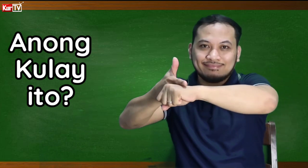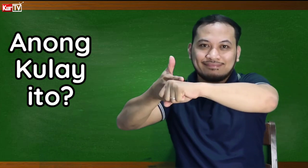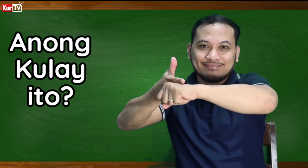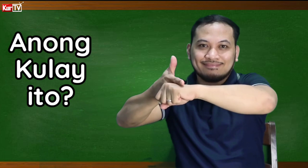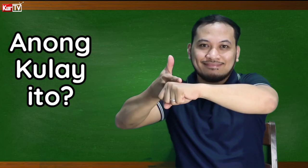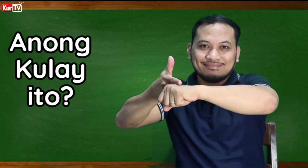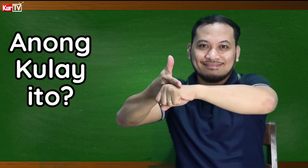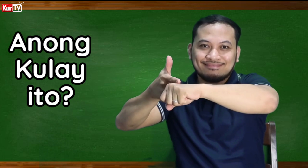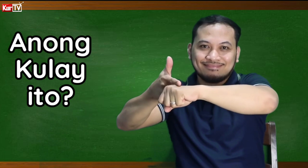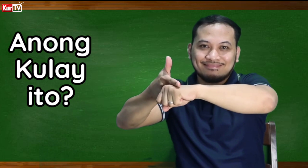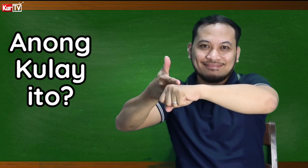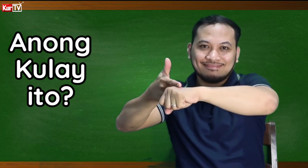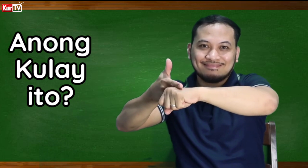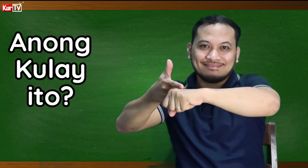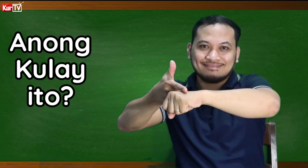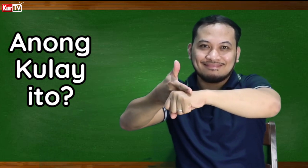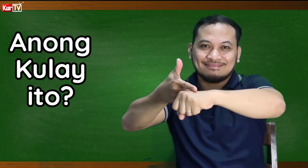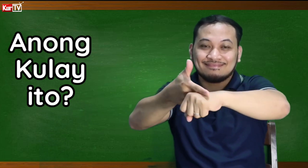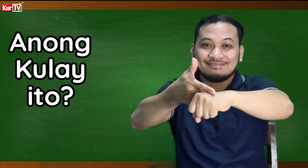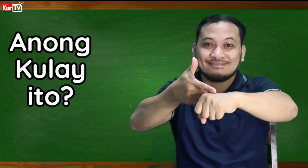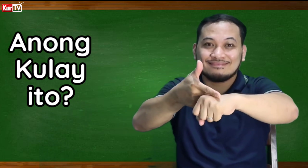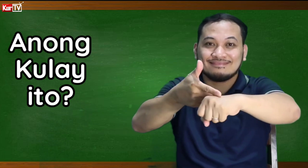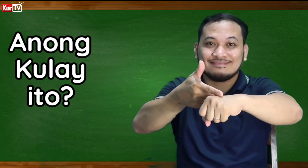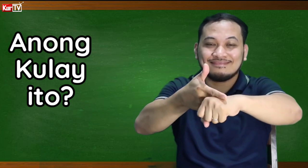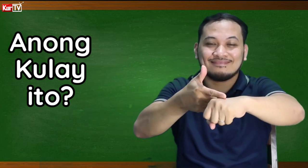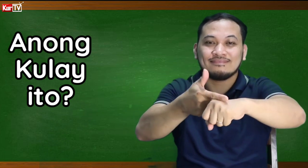so, ayan tapos akak ito ito